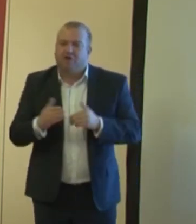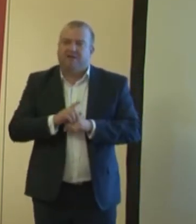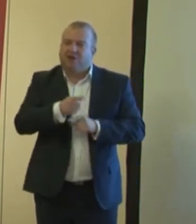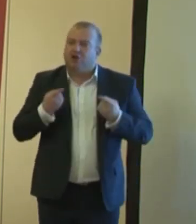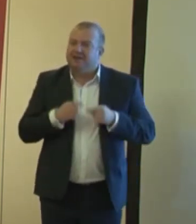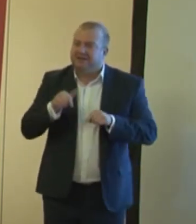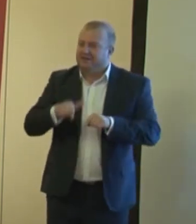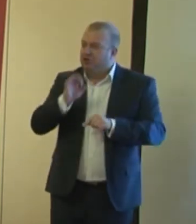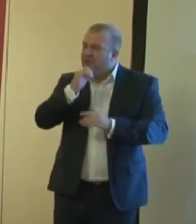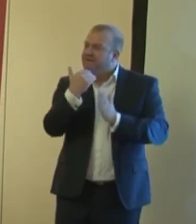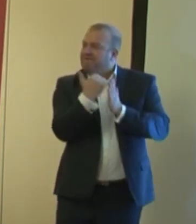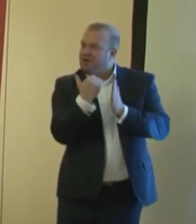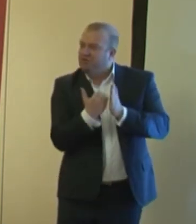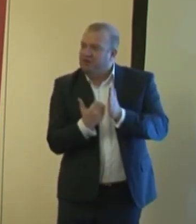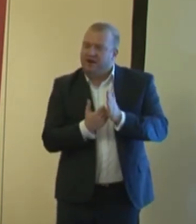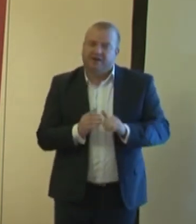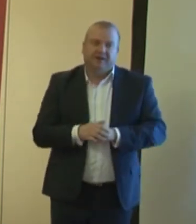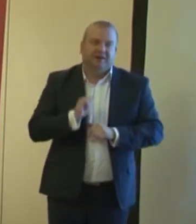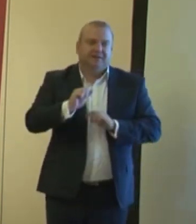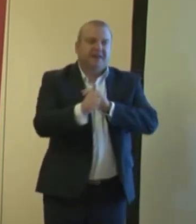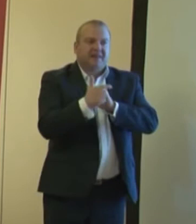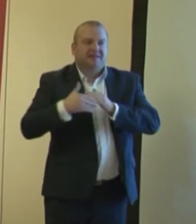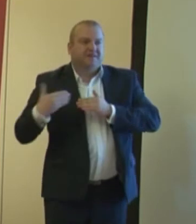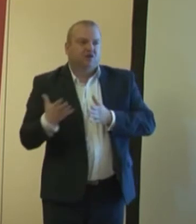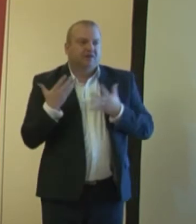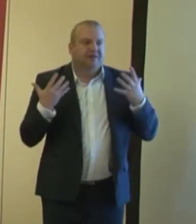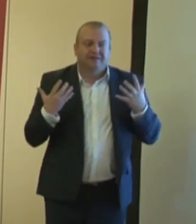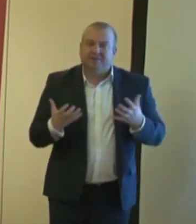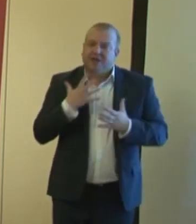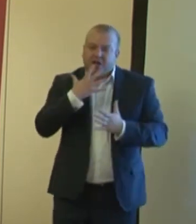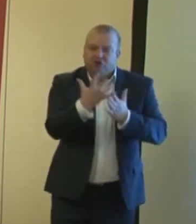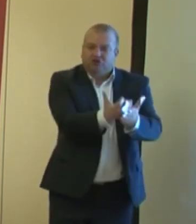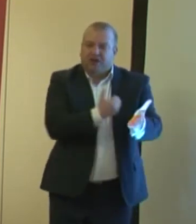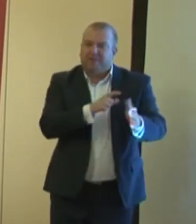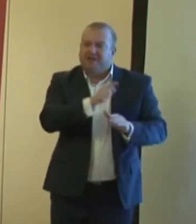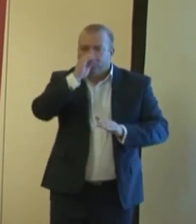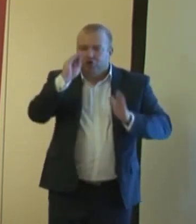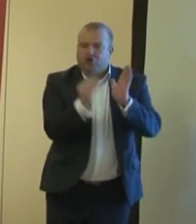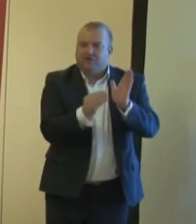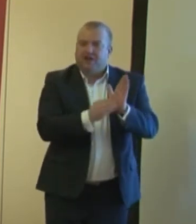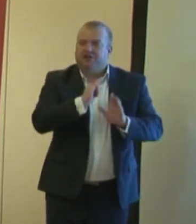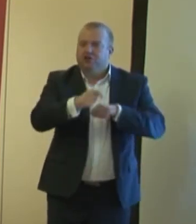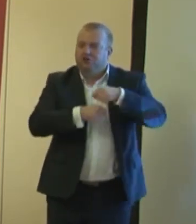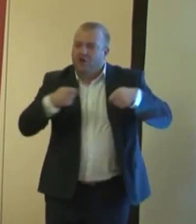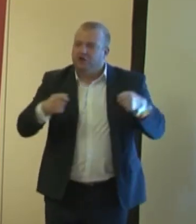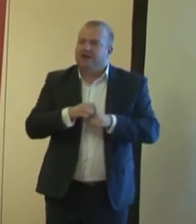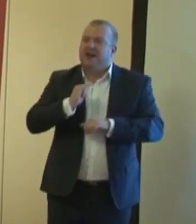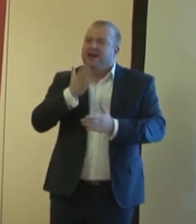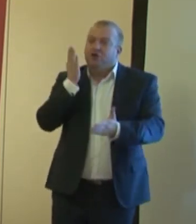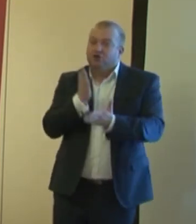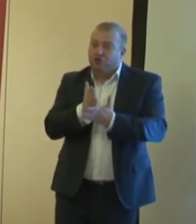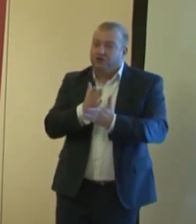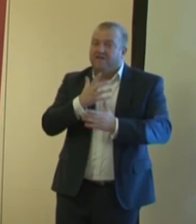dobrych warunkach. I z jednej strony chcemy czerpać z doświadczeń i rozwiązań, jakie już